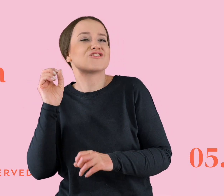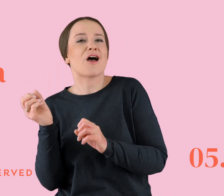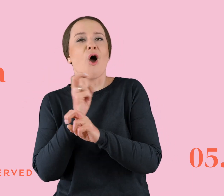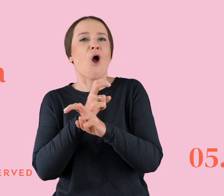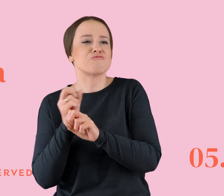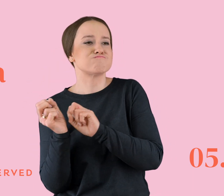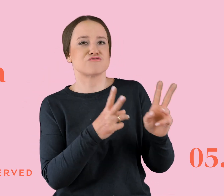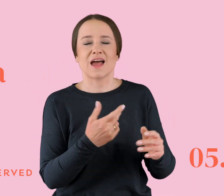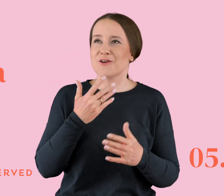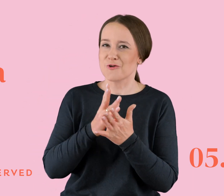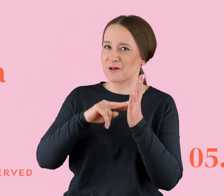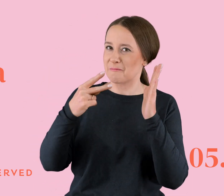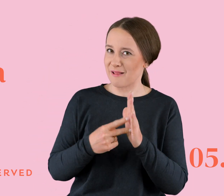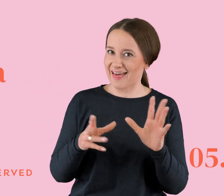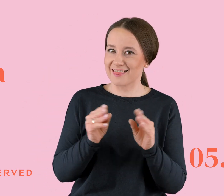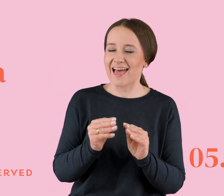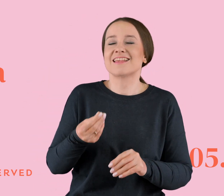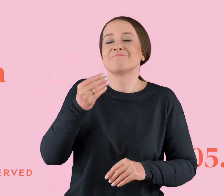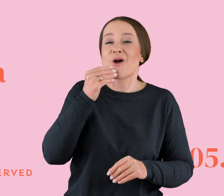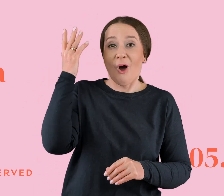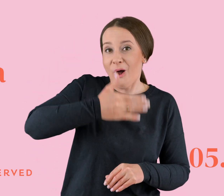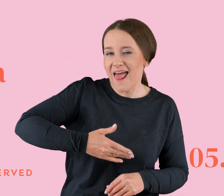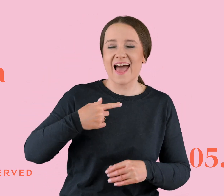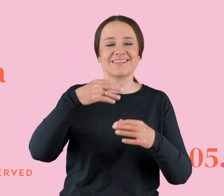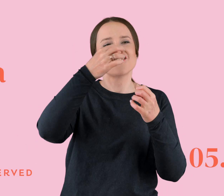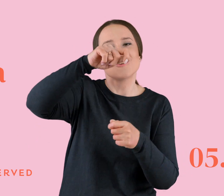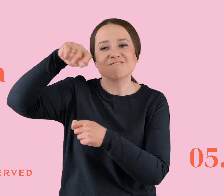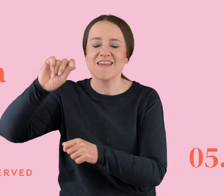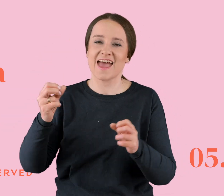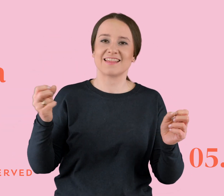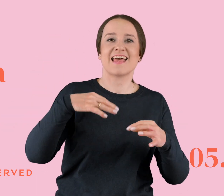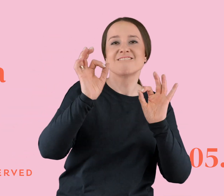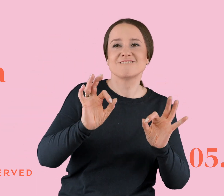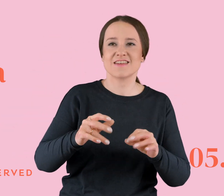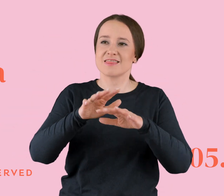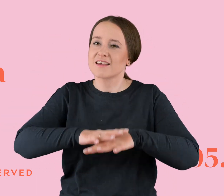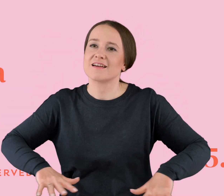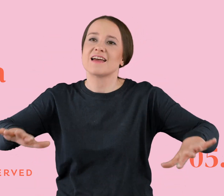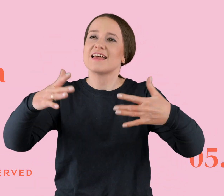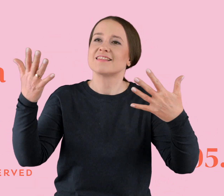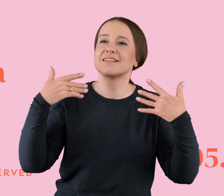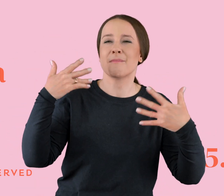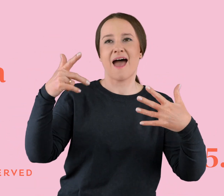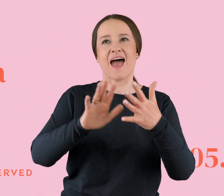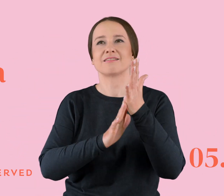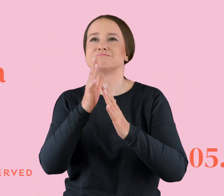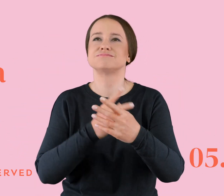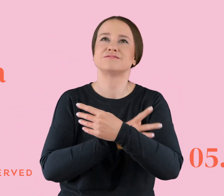zaplanowaną kolację z winem i świecami, potem na spacer, na rozgwieżdżoną łąkę i tam już ognisko. Przed samym wyjazdem mieliśmy jeszcze imprezę